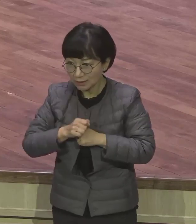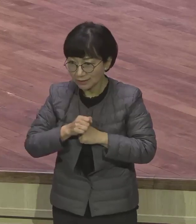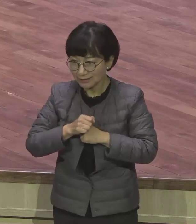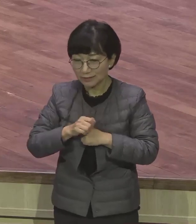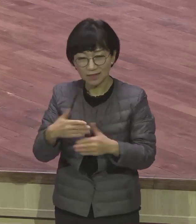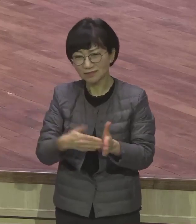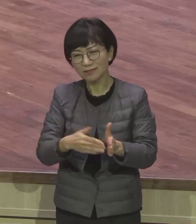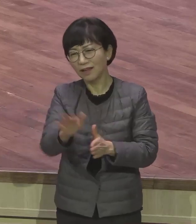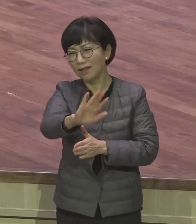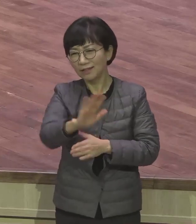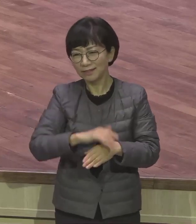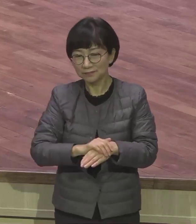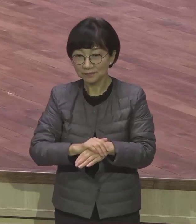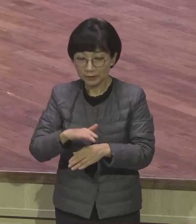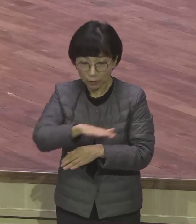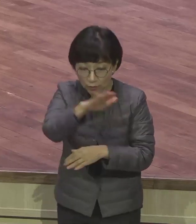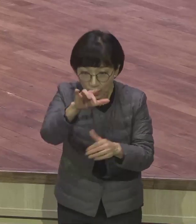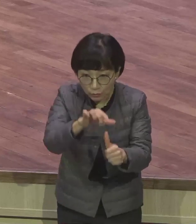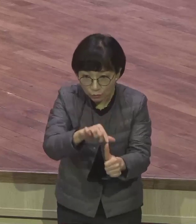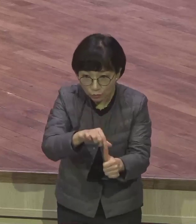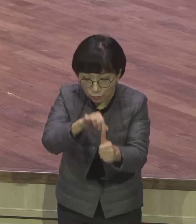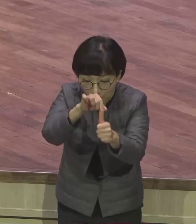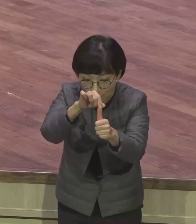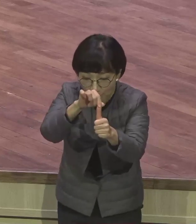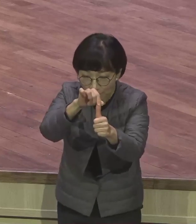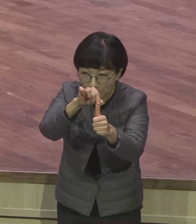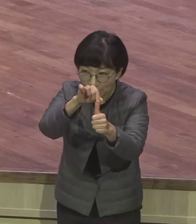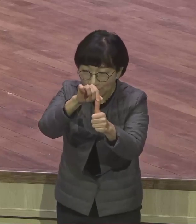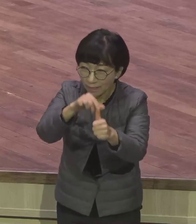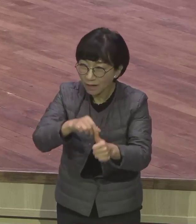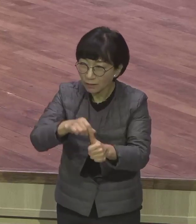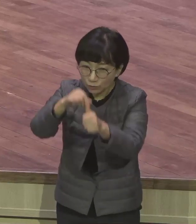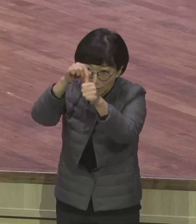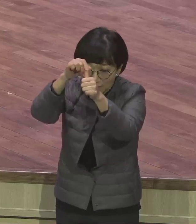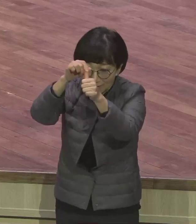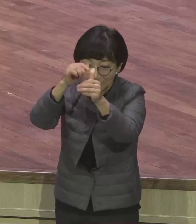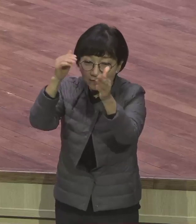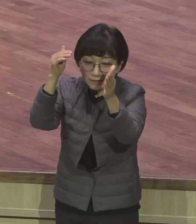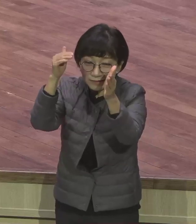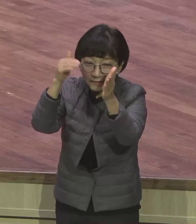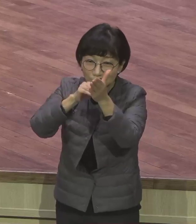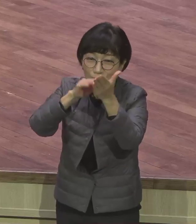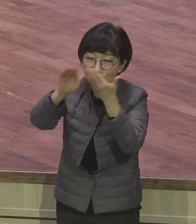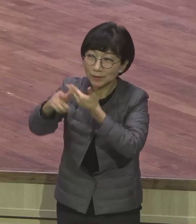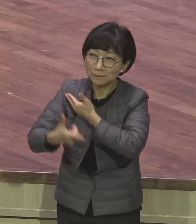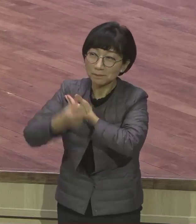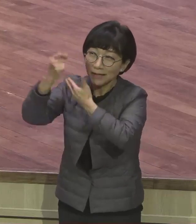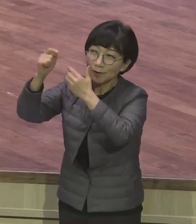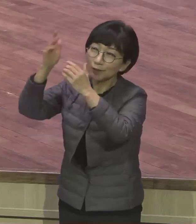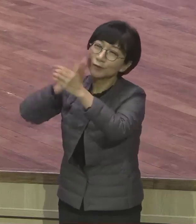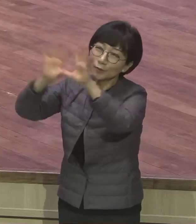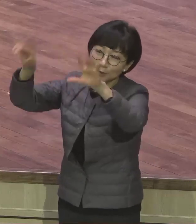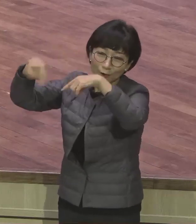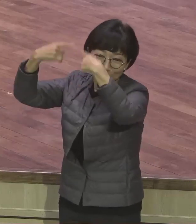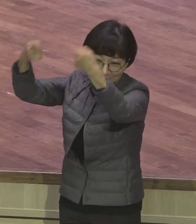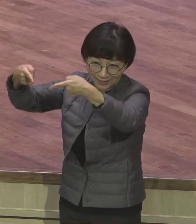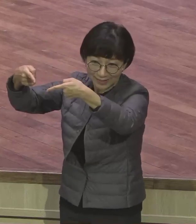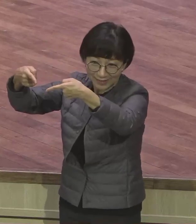구원하시고 바로 천국 가면 좋을 텐데 이게 정상인데 구원 받았으면 바로 천국으로 입성해야 되는데